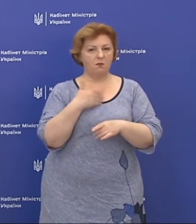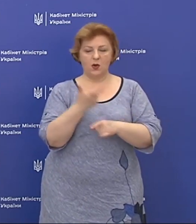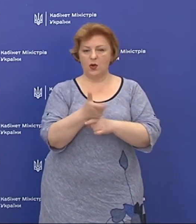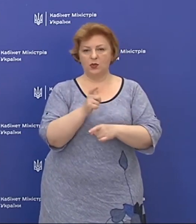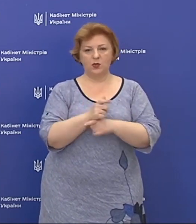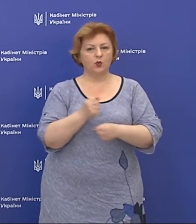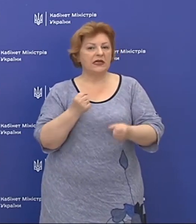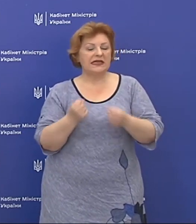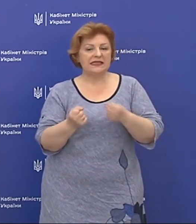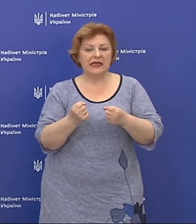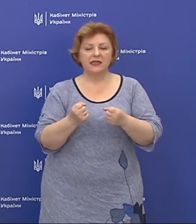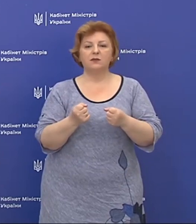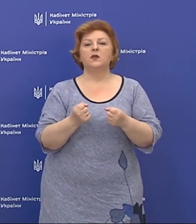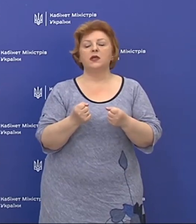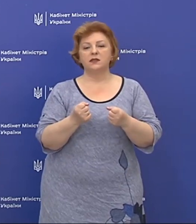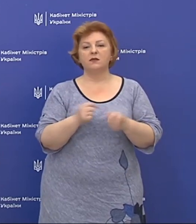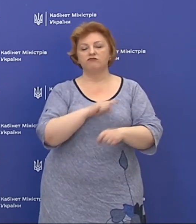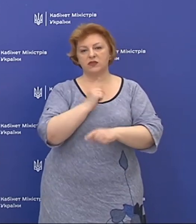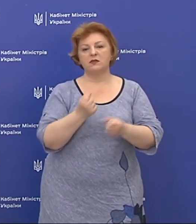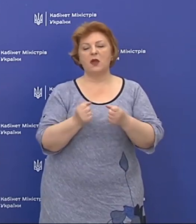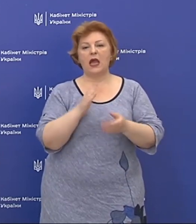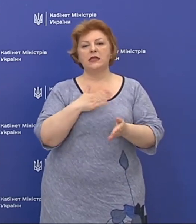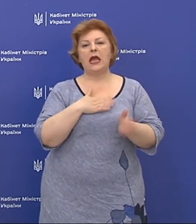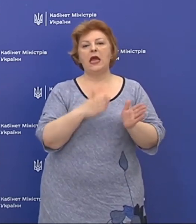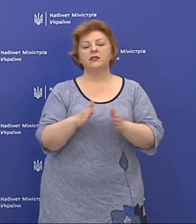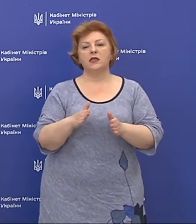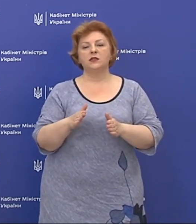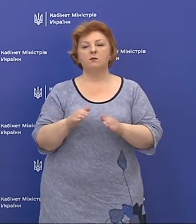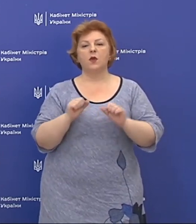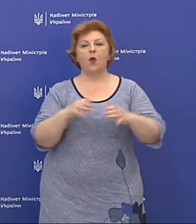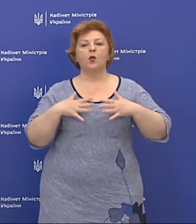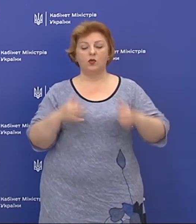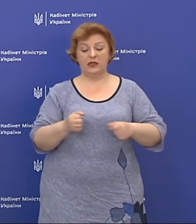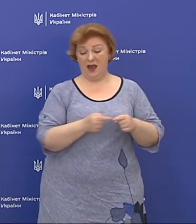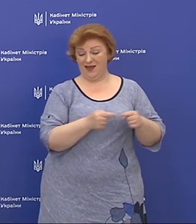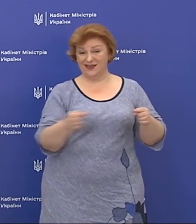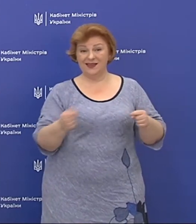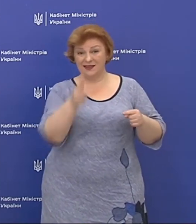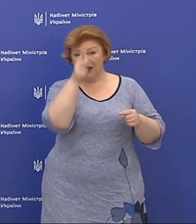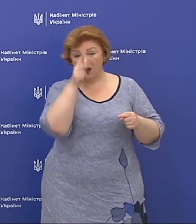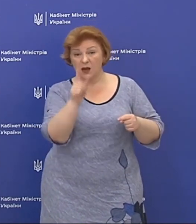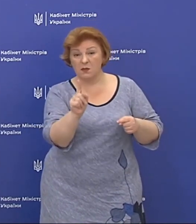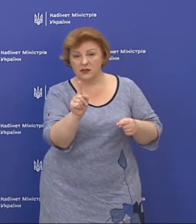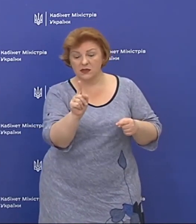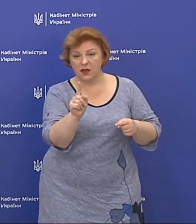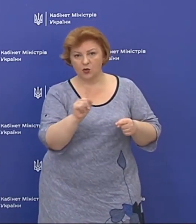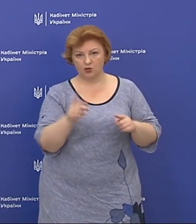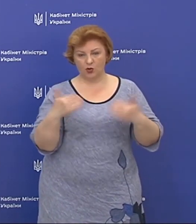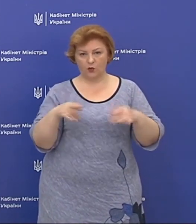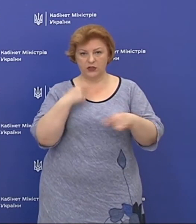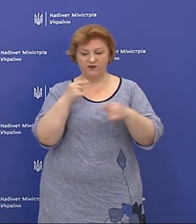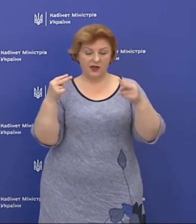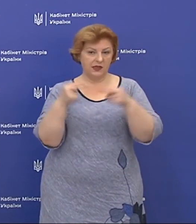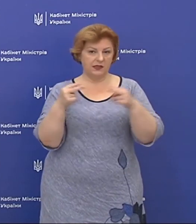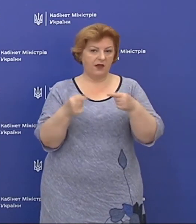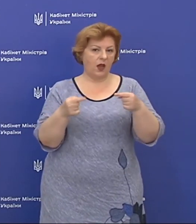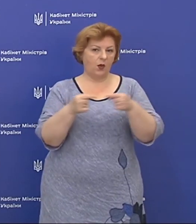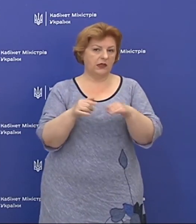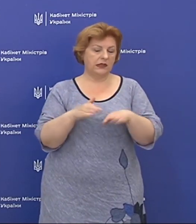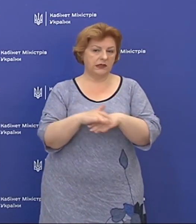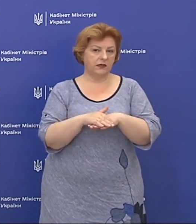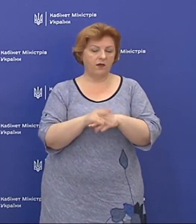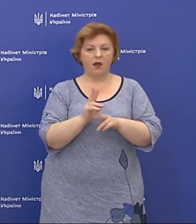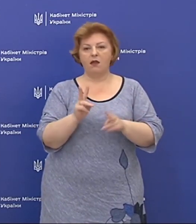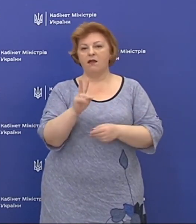сильно зміцнили нашу систему за 3 місяця, про що я вже говорив, і про це свідчать конкретні цифри,